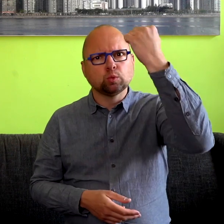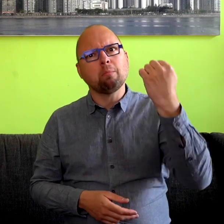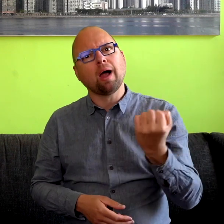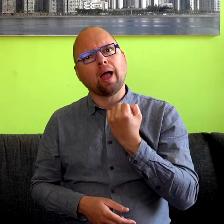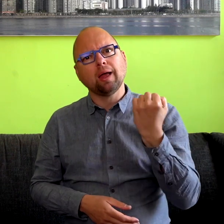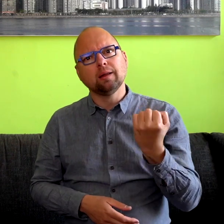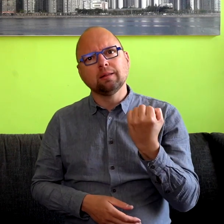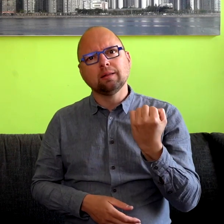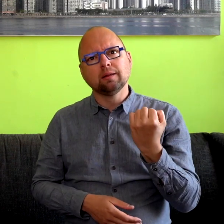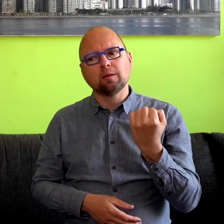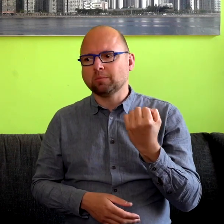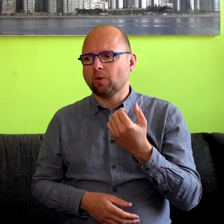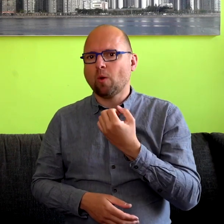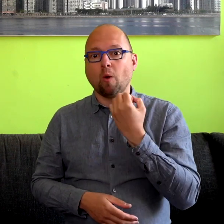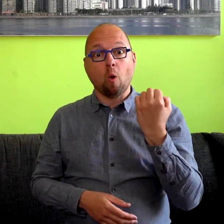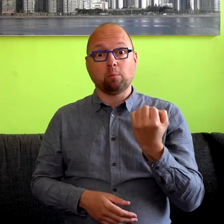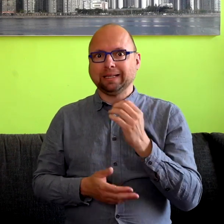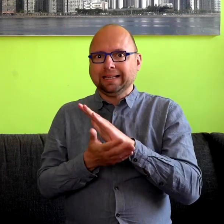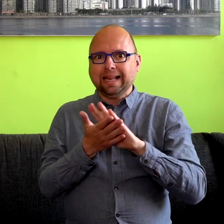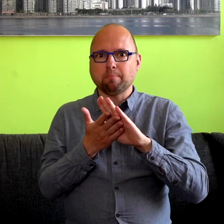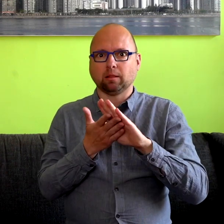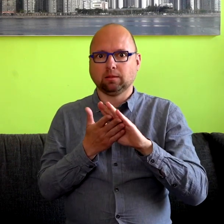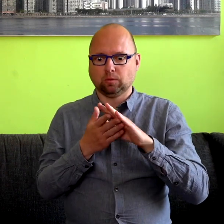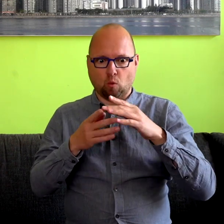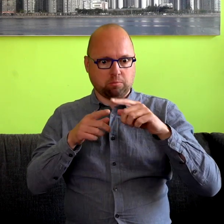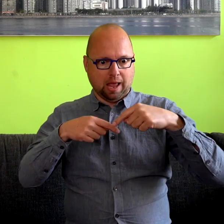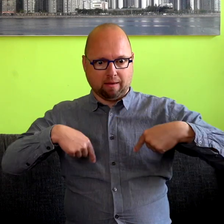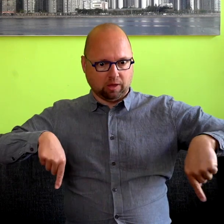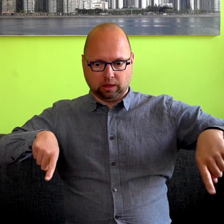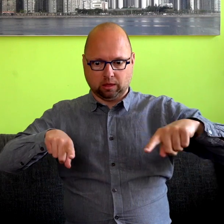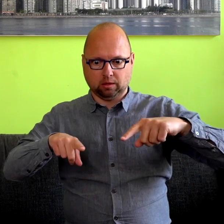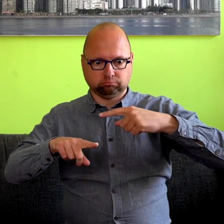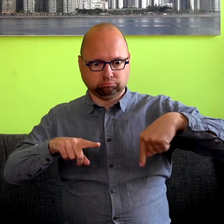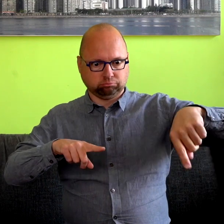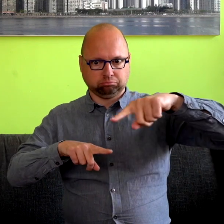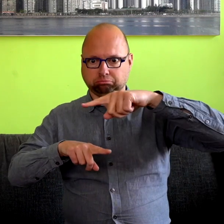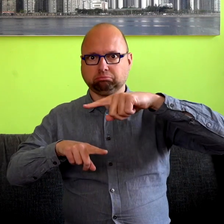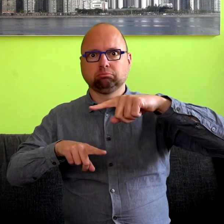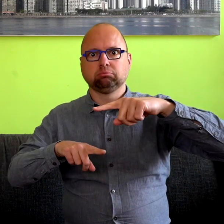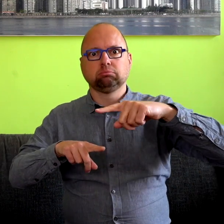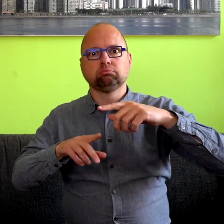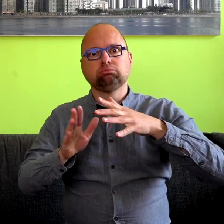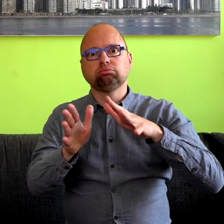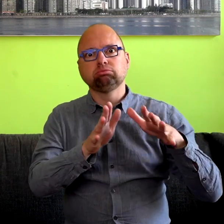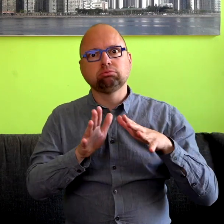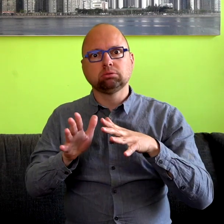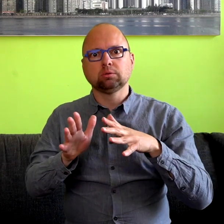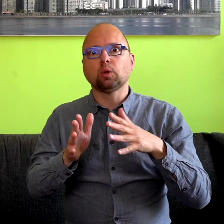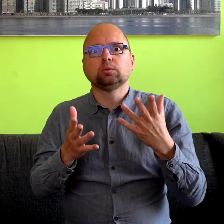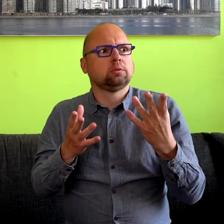reden. Namelijk, niemand in hun omgeving beheerst die taal om hem mee te gebruiken. Dus de